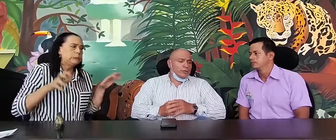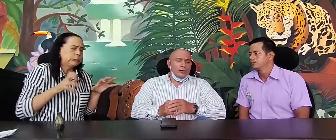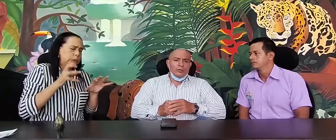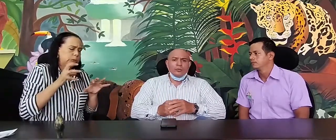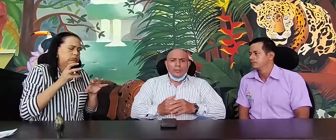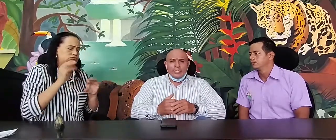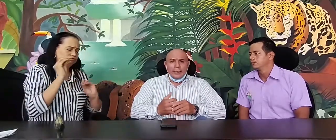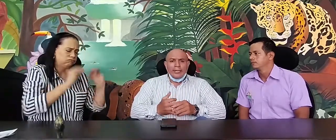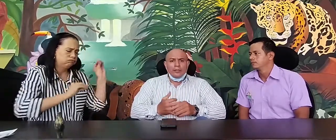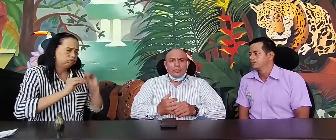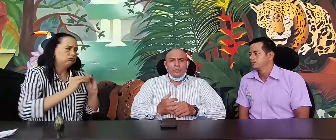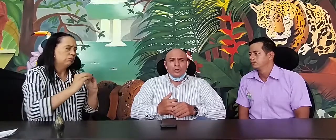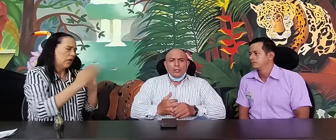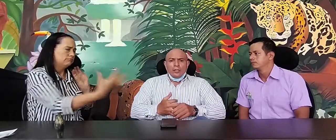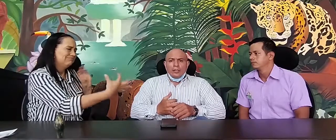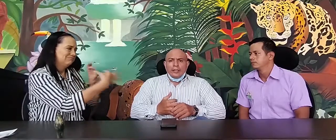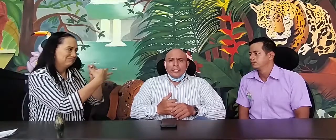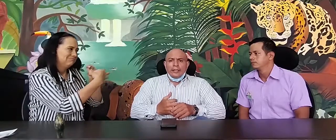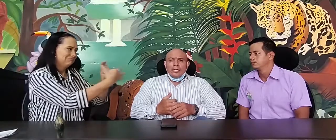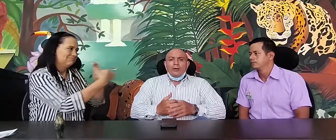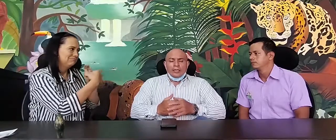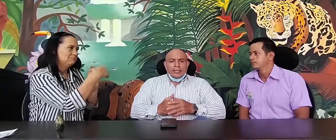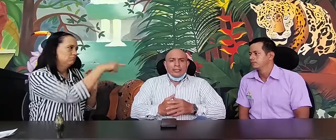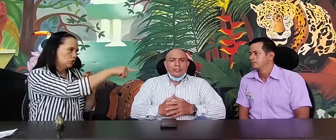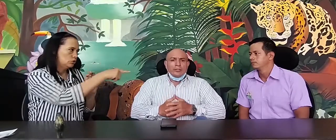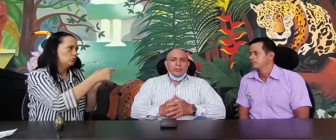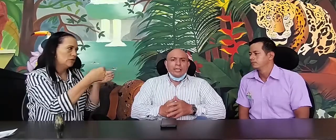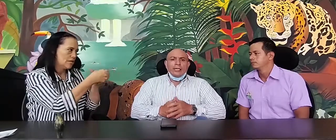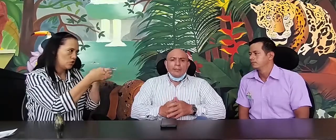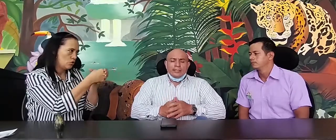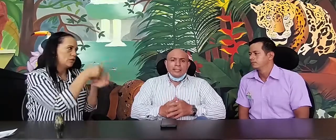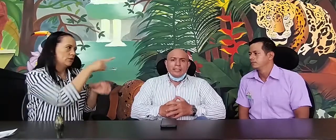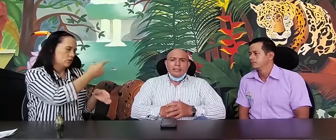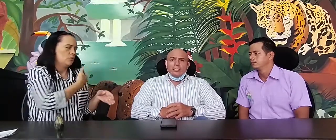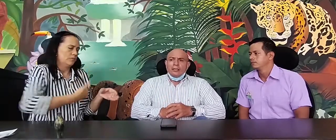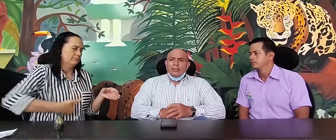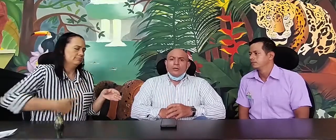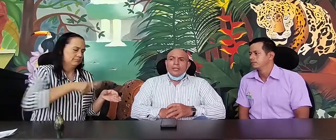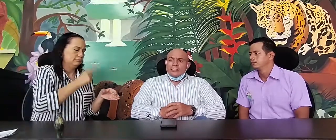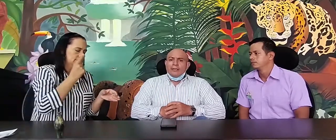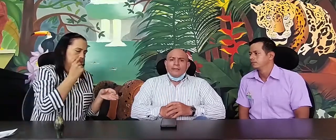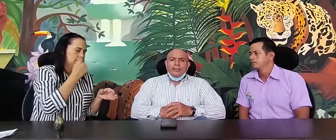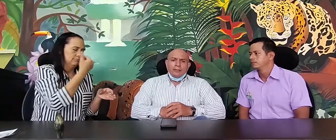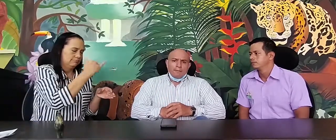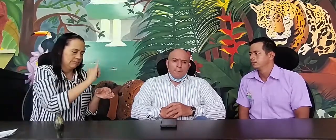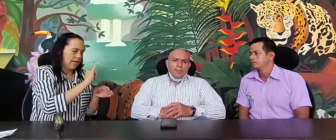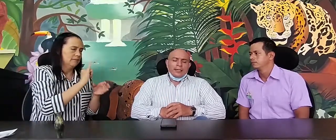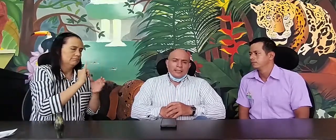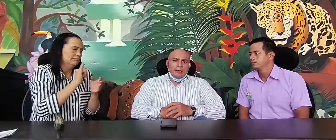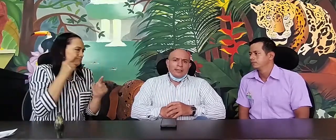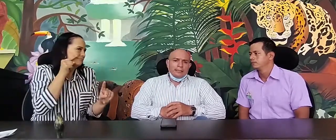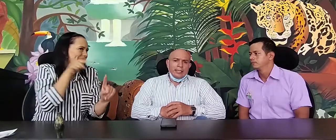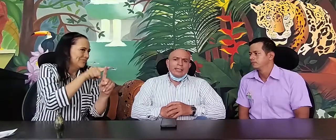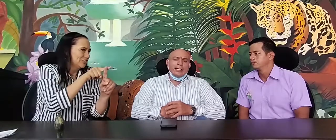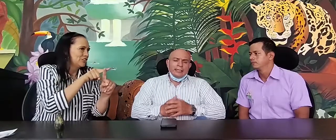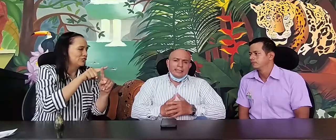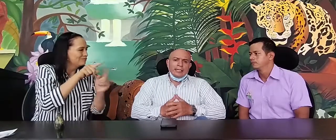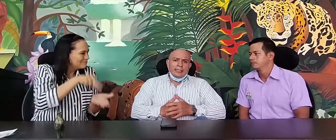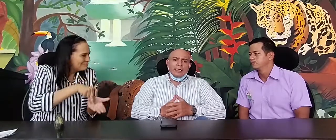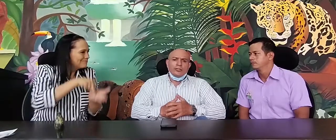con UberMedia y con la organización que le preside con este fin de restablecer y garantizar derechos